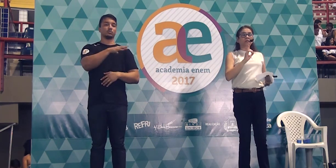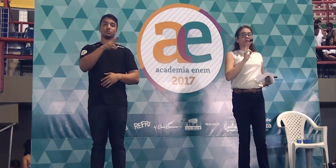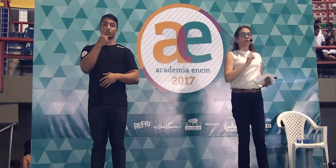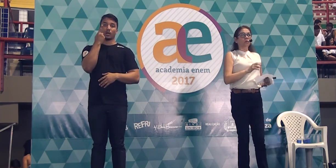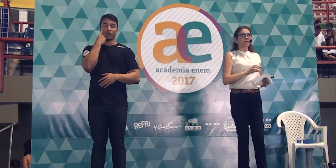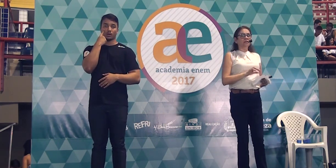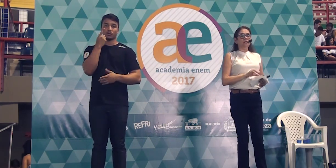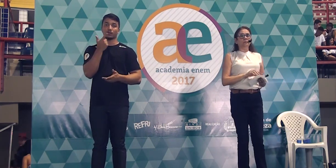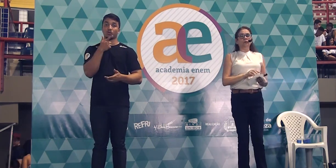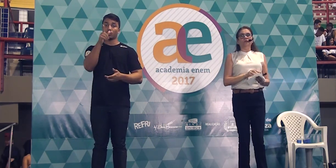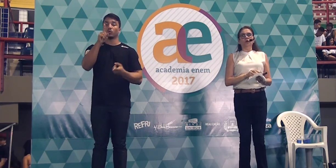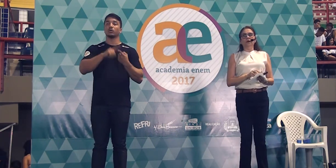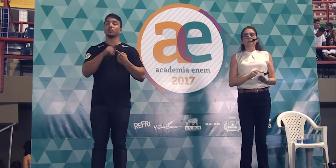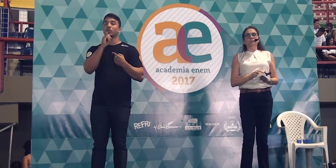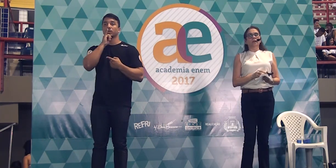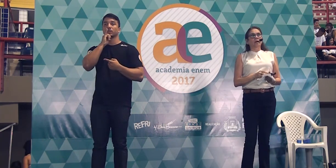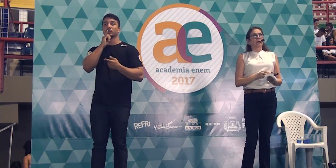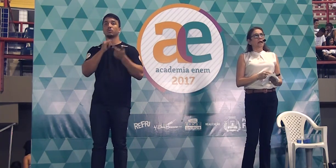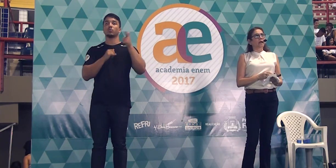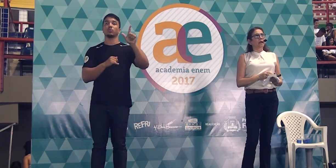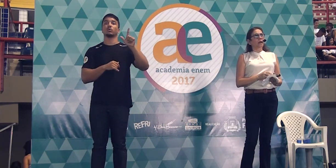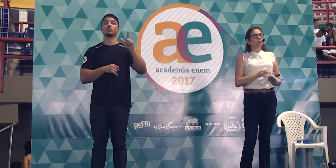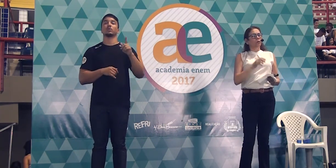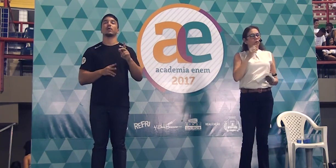Outro que citou o exemplo foi